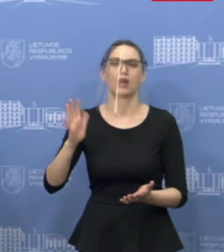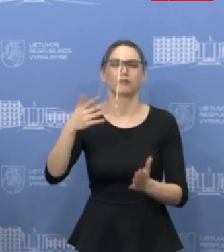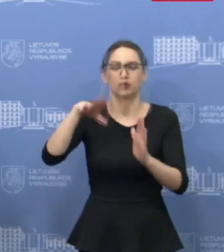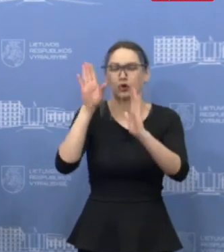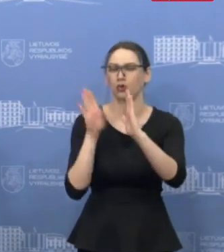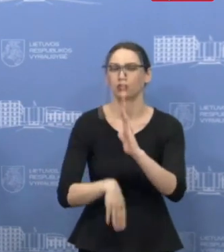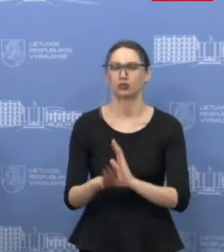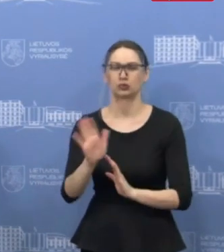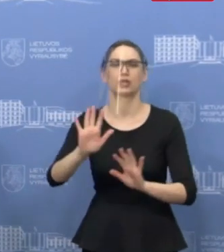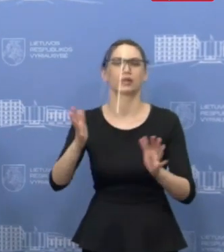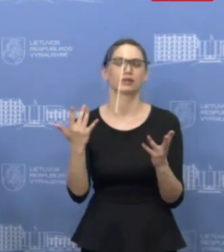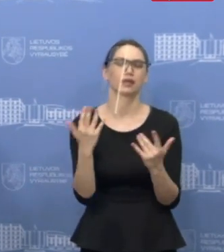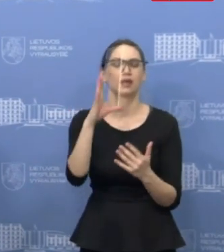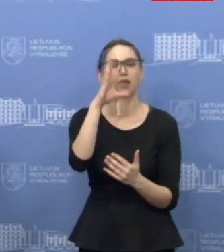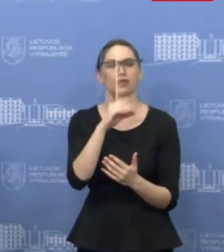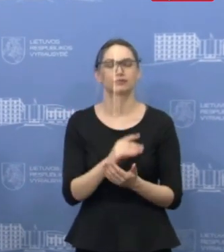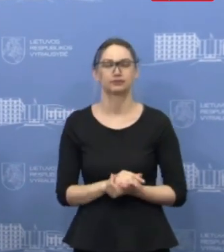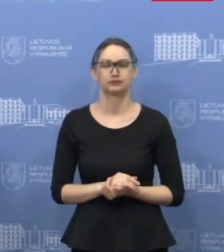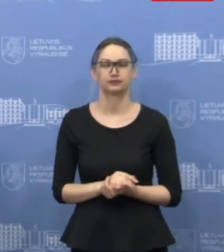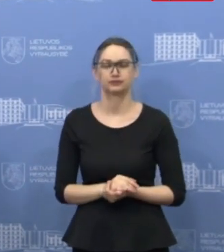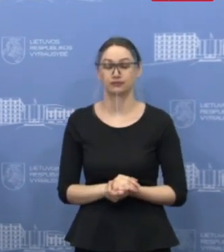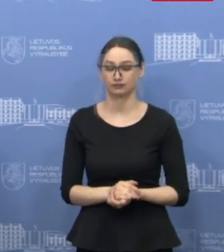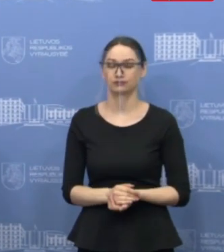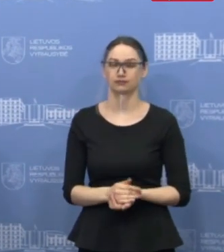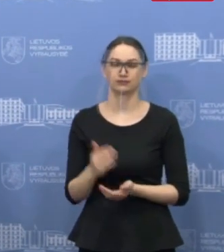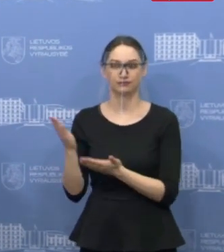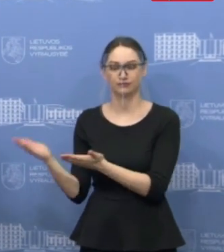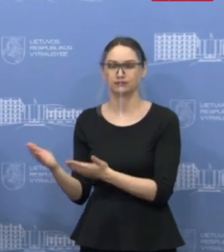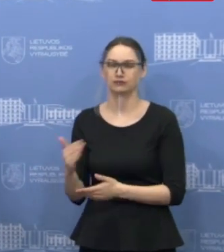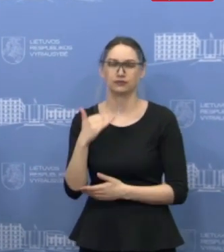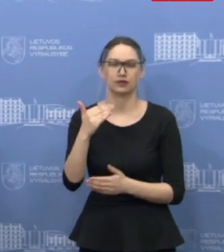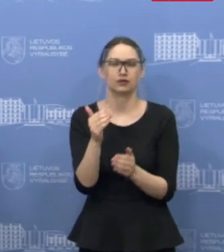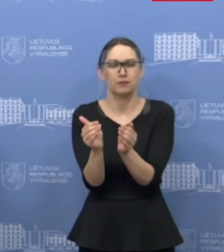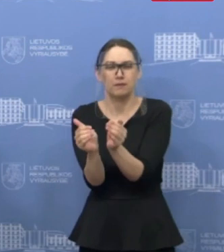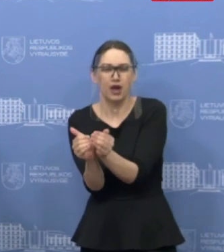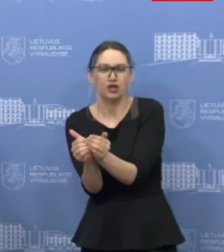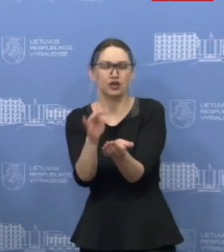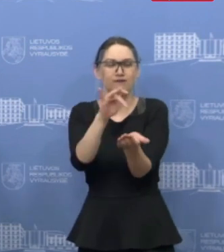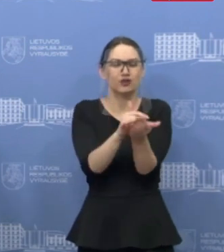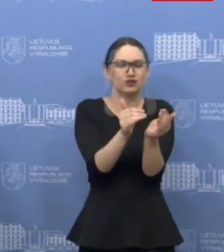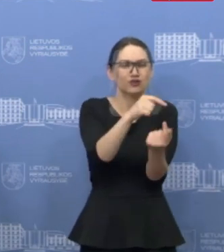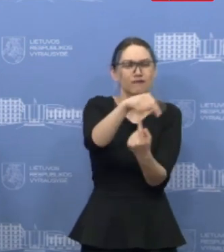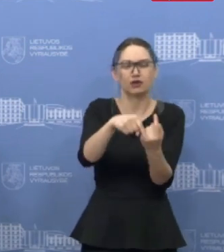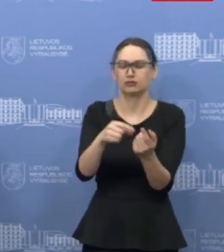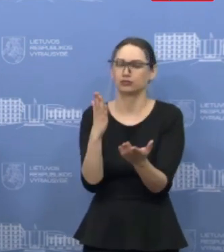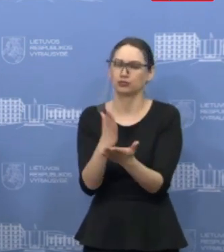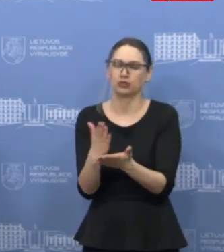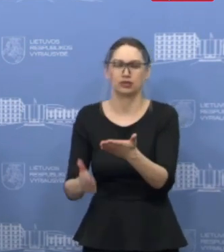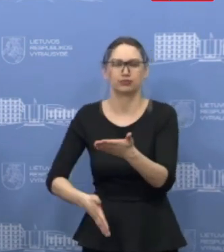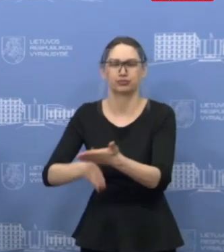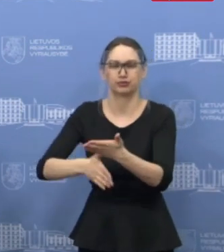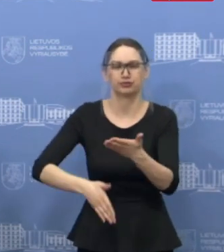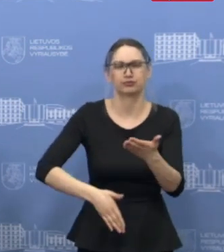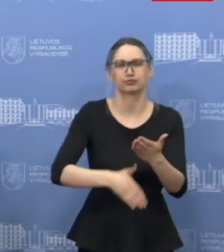Tai be abejo, smulkiam ir vidutiniam verslui reikalinga didžiausia pagalba ir, ką mes matome, tai